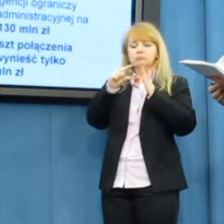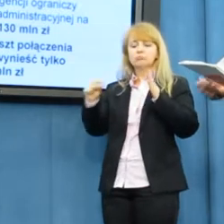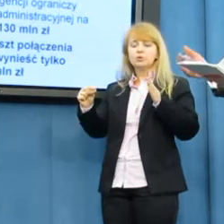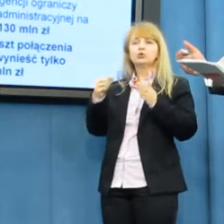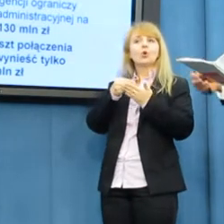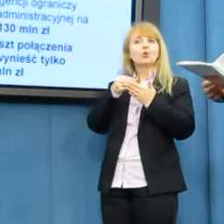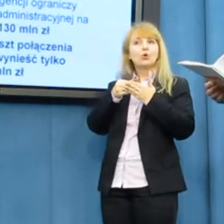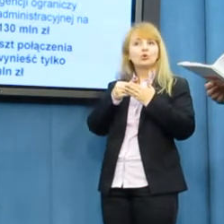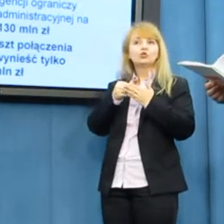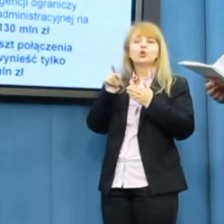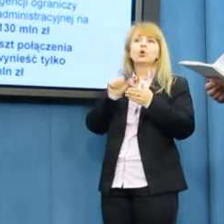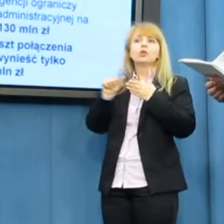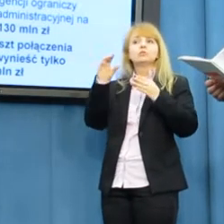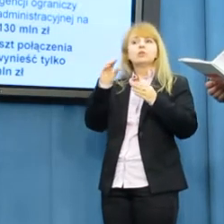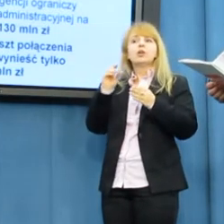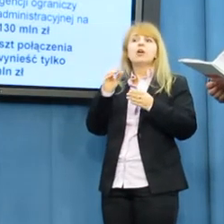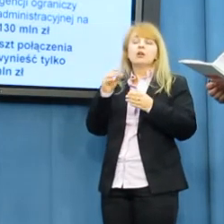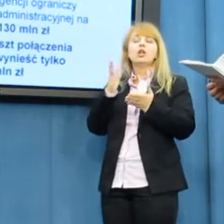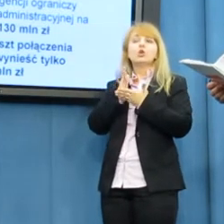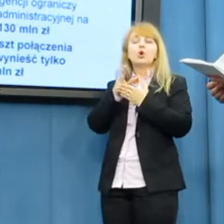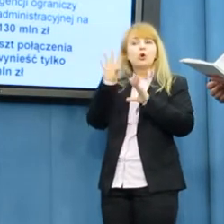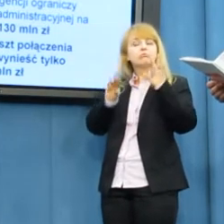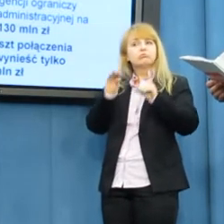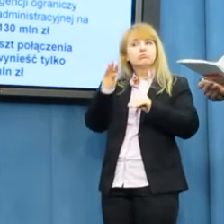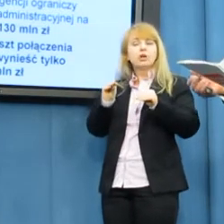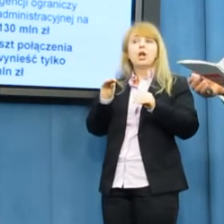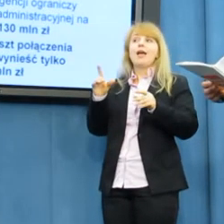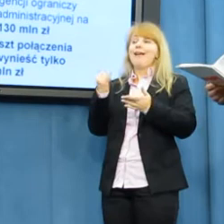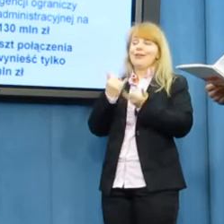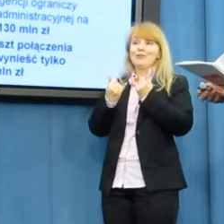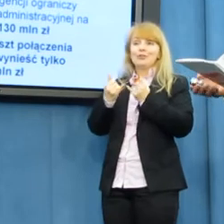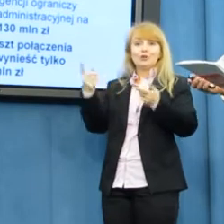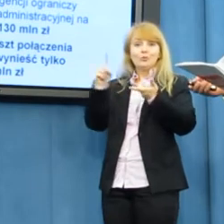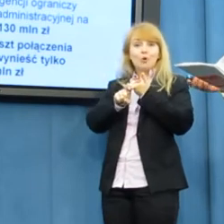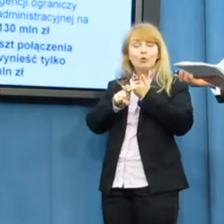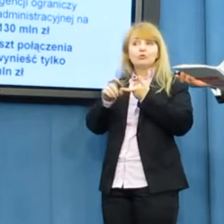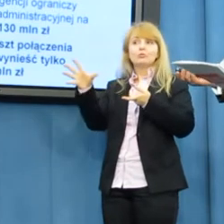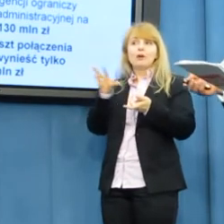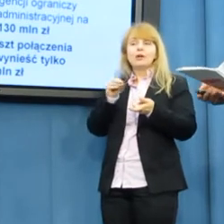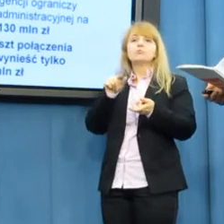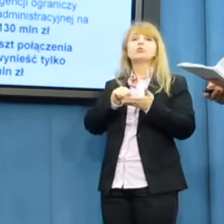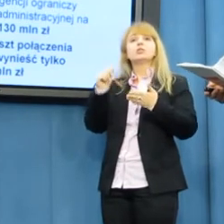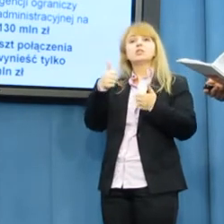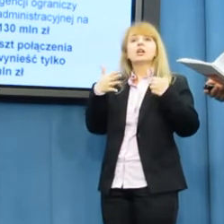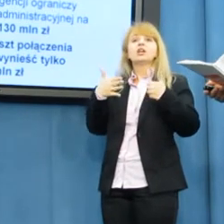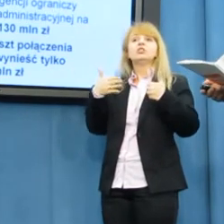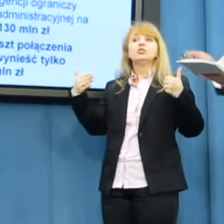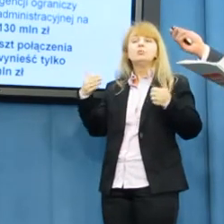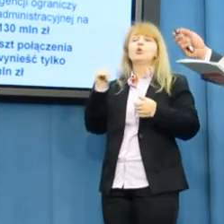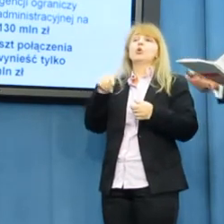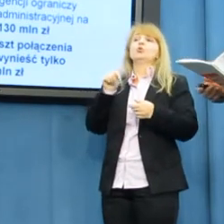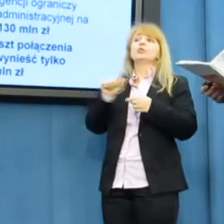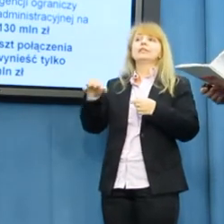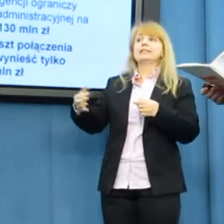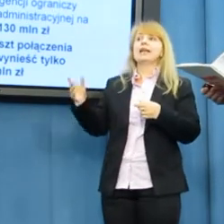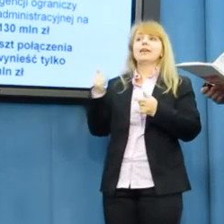szacunkowy oczywiście na tą chwilę połączenia Agencji, który może wynieść tylko 6 mln, więc kwota przy